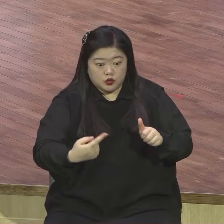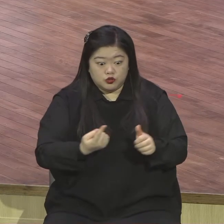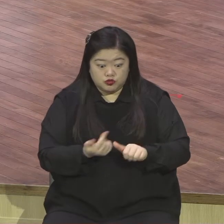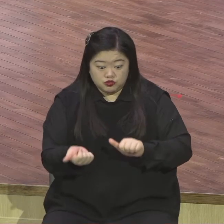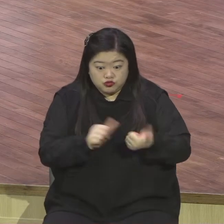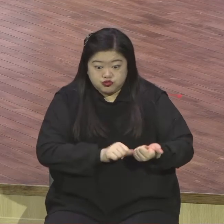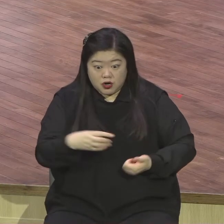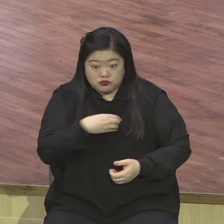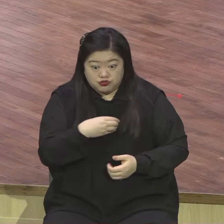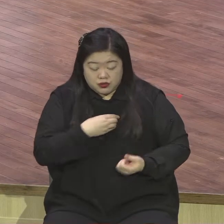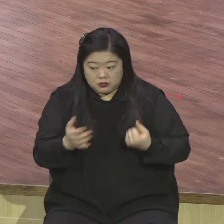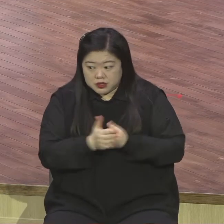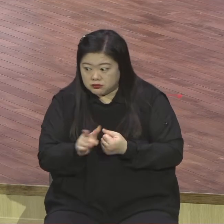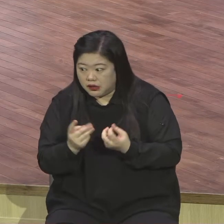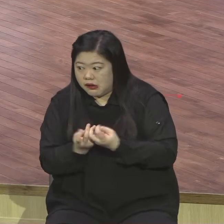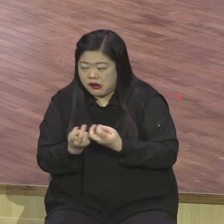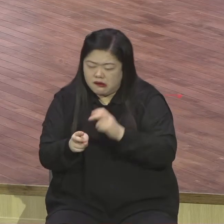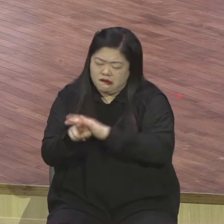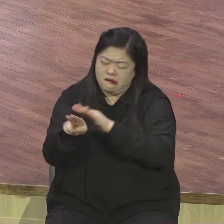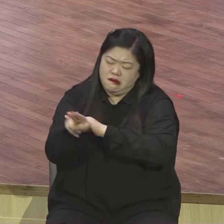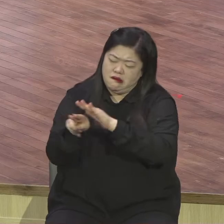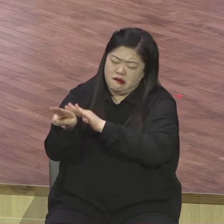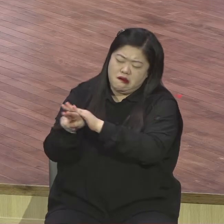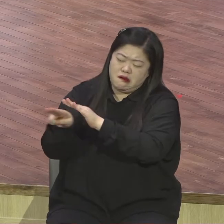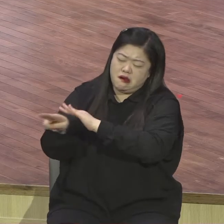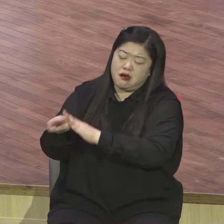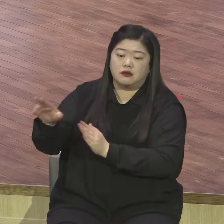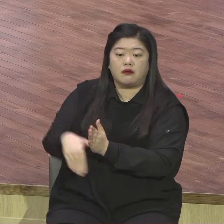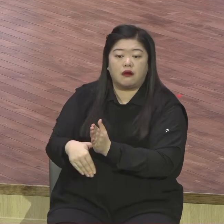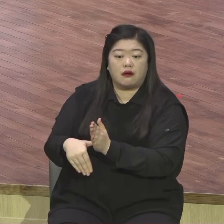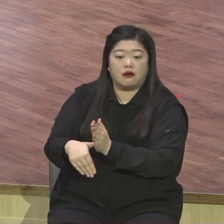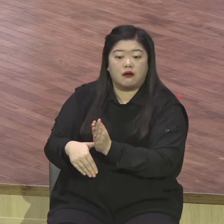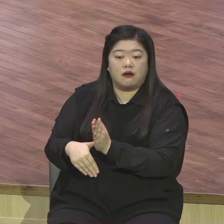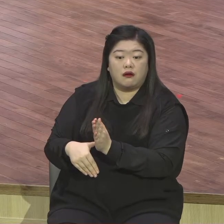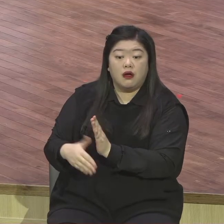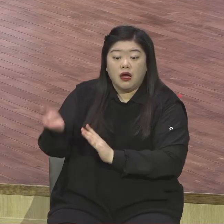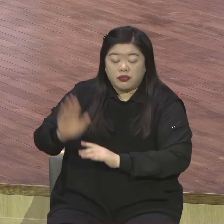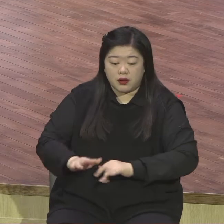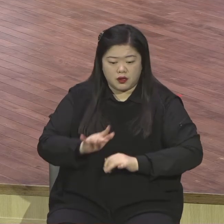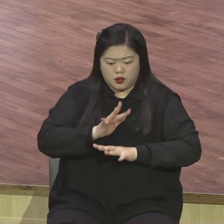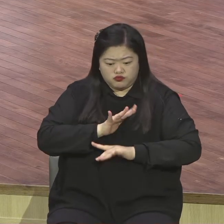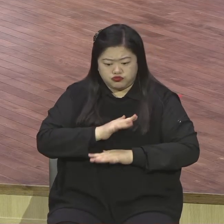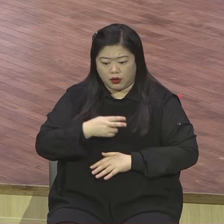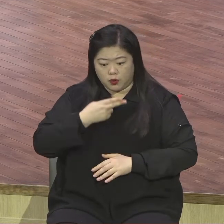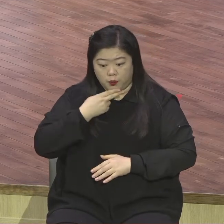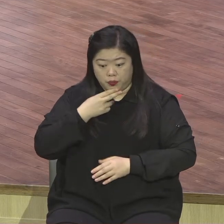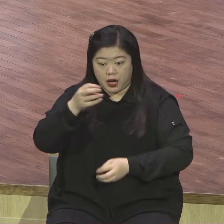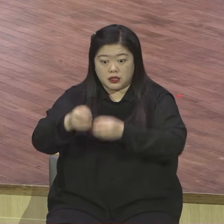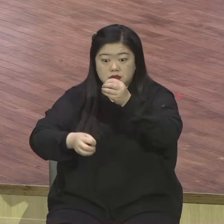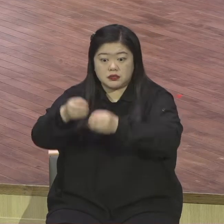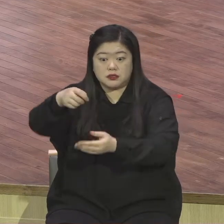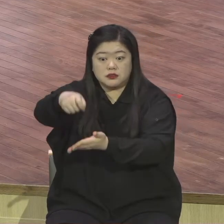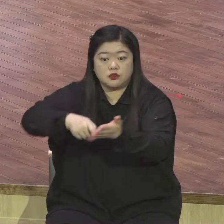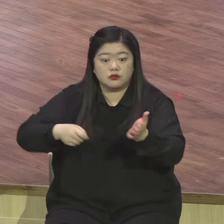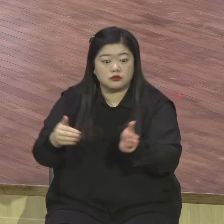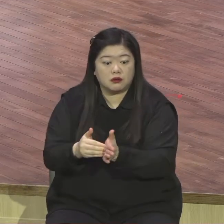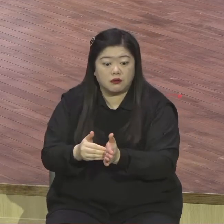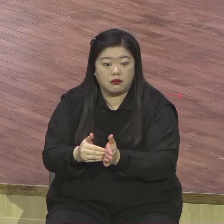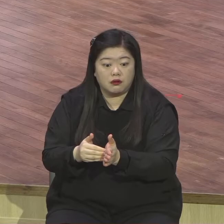이런 도망자 신세 풍전 등화 같은 이런 신세 이런 위기 속에서